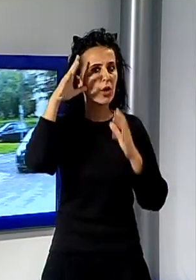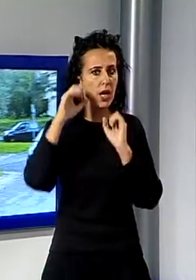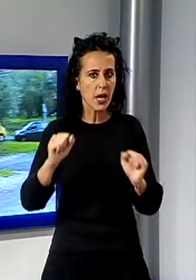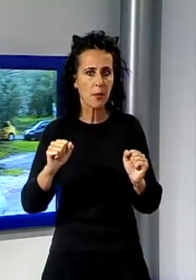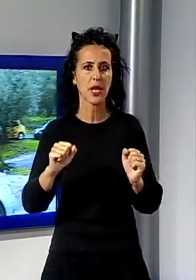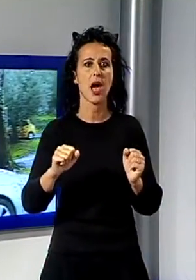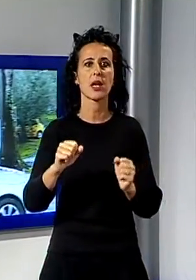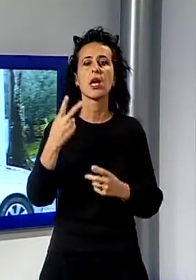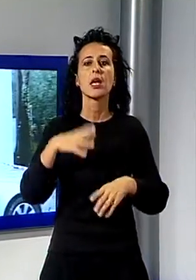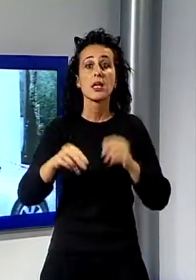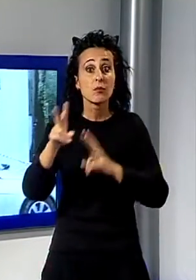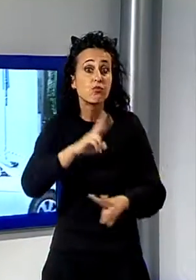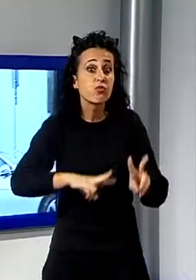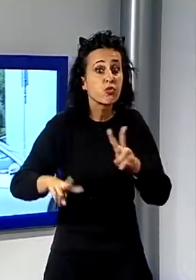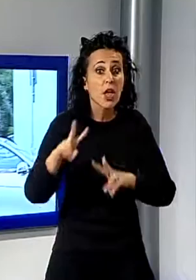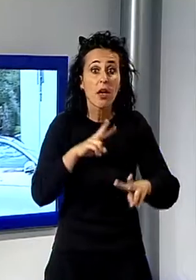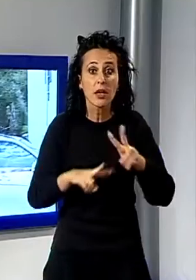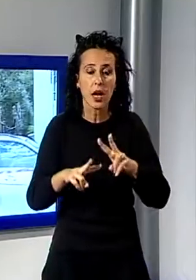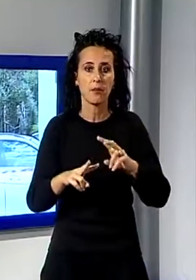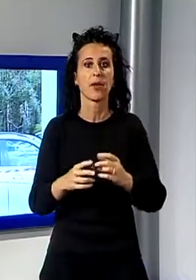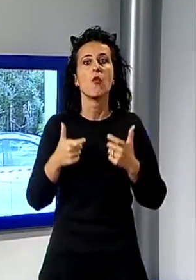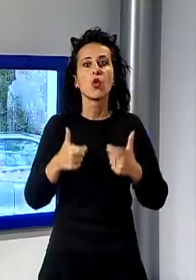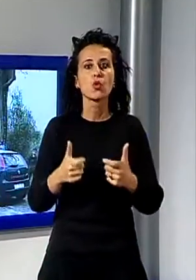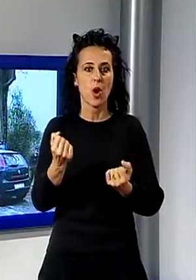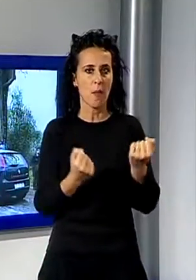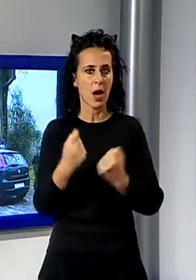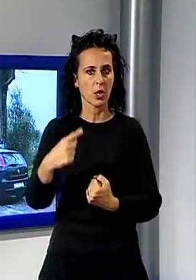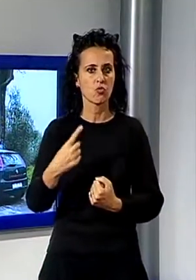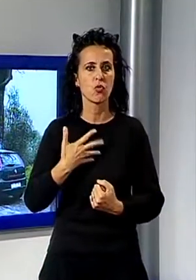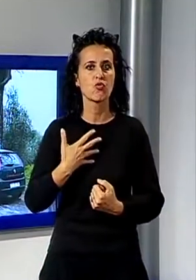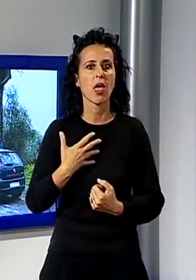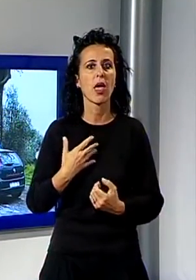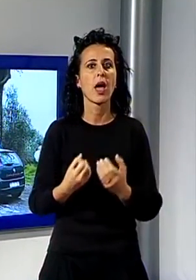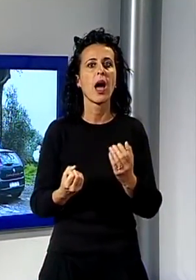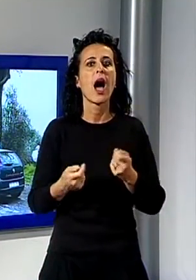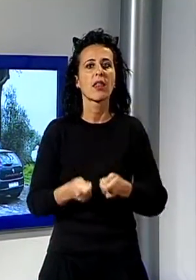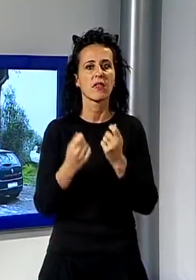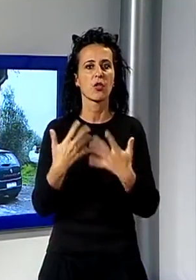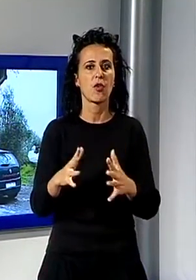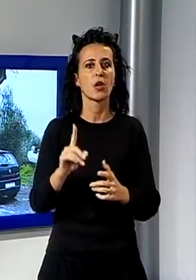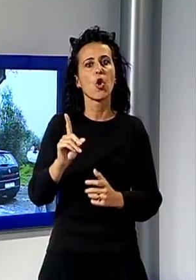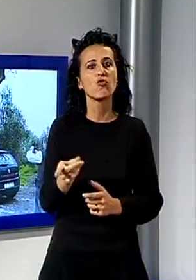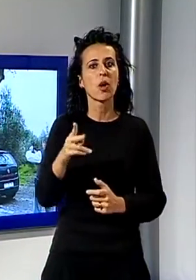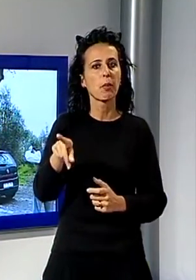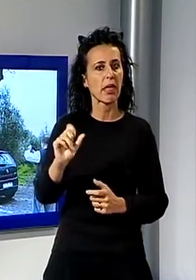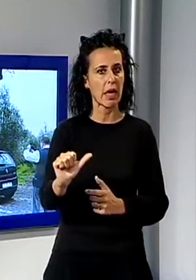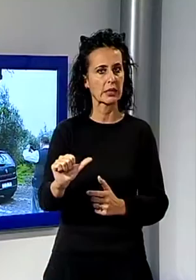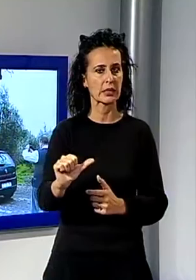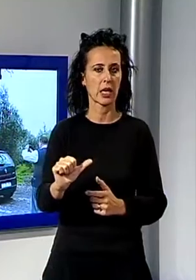caccia all'uomo. Sull'auto era attivo il GPS ed è stata ritrovata un'ora dopo a Fucecchio, ovviamente già svuotata dal bottino.